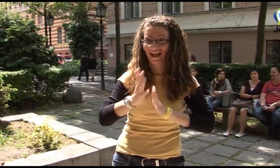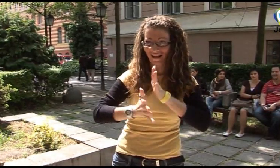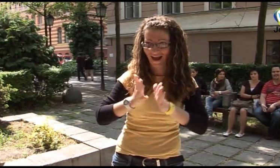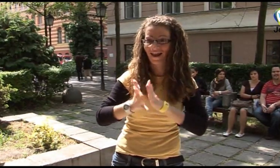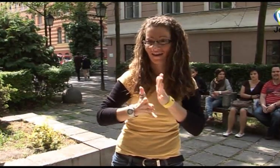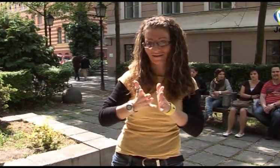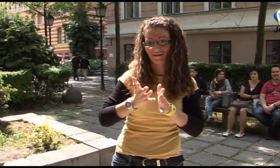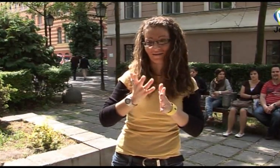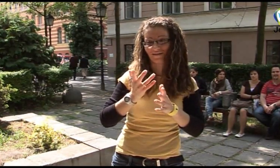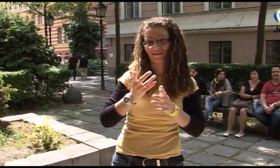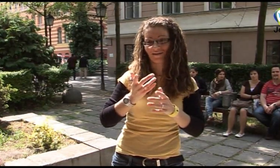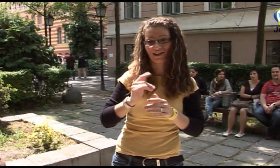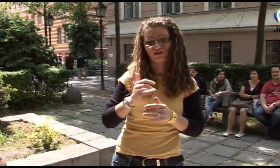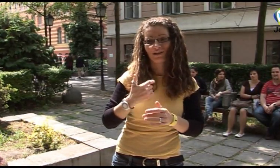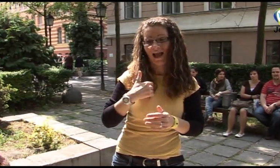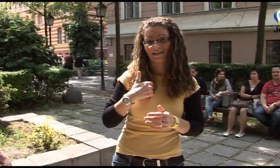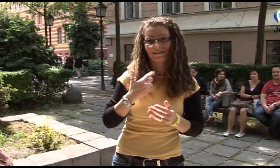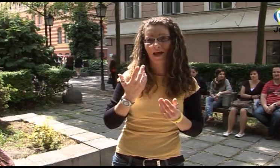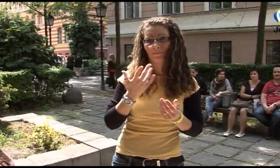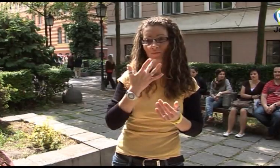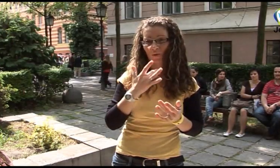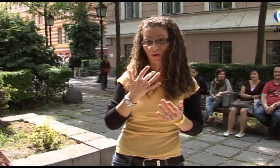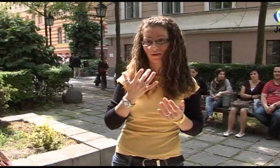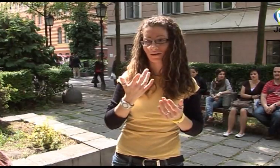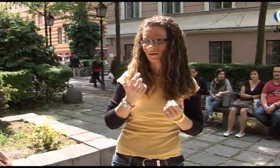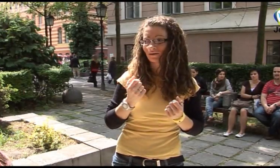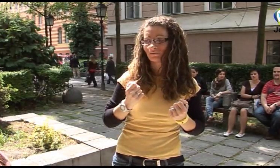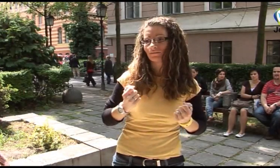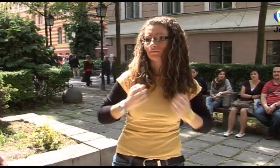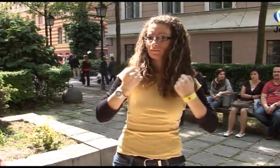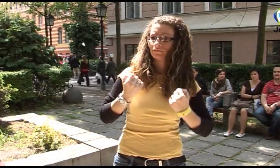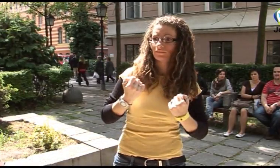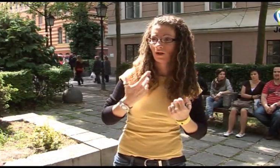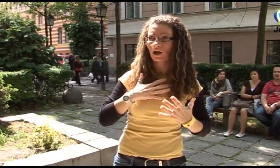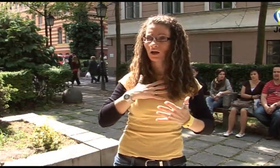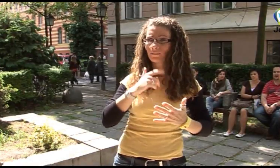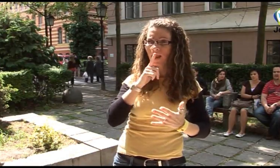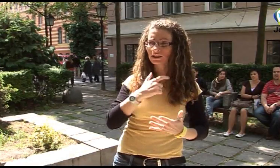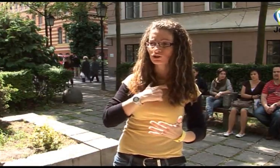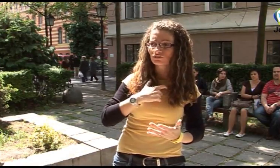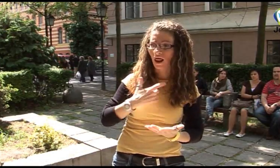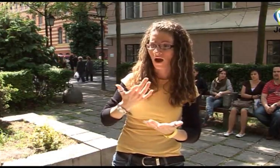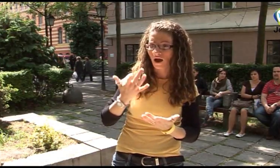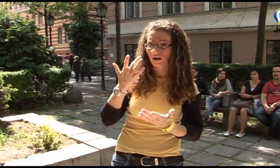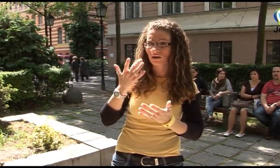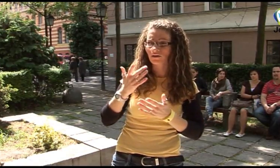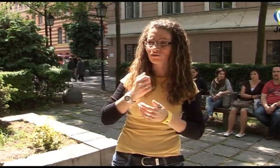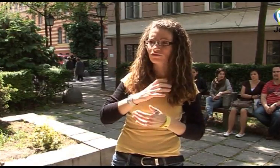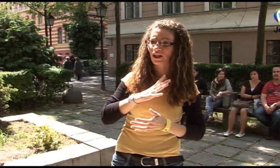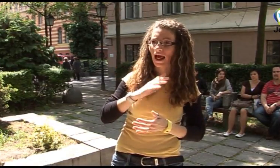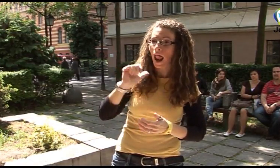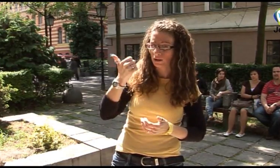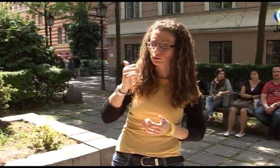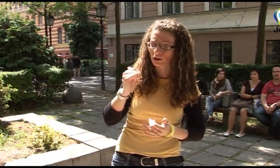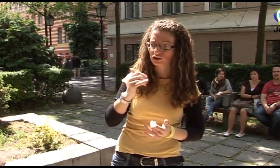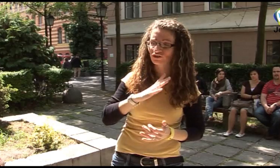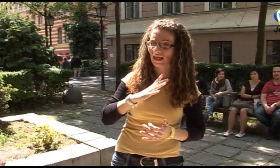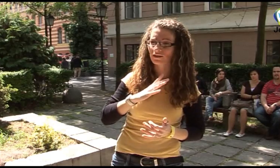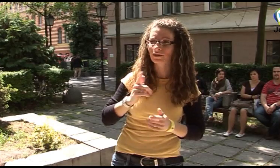ennek, hogy nagyon sokan érdeklődtek a jelnyelvi ránk, és nem volt ijesztő, hogy mi lesz velem. Féltem persze először,